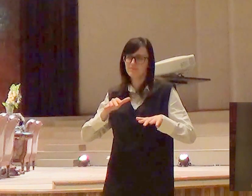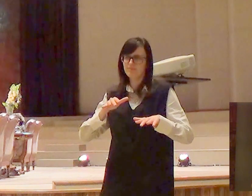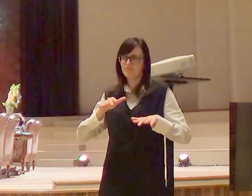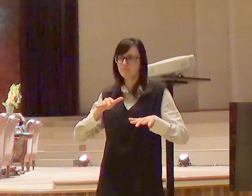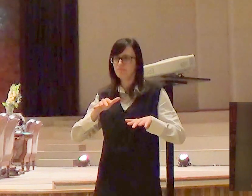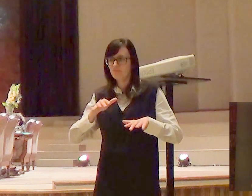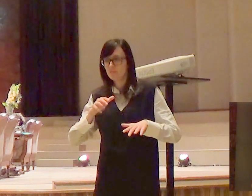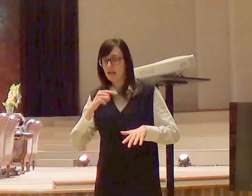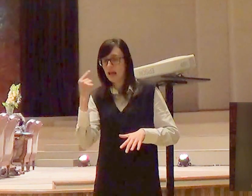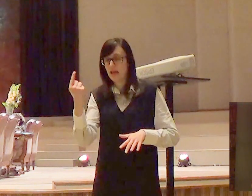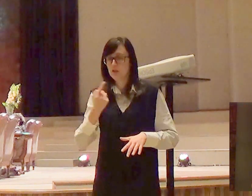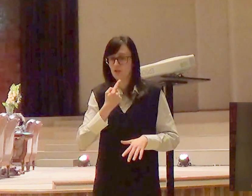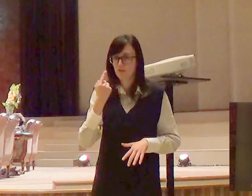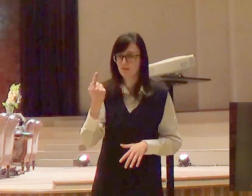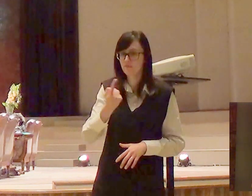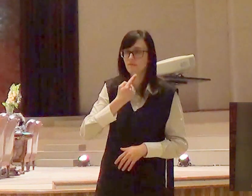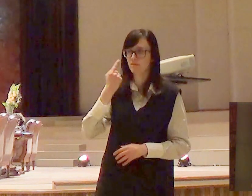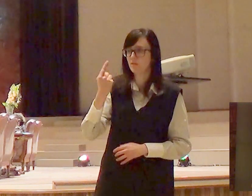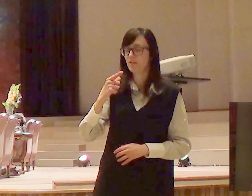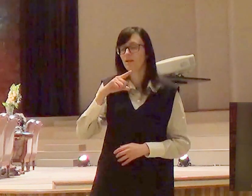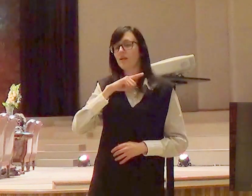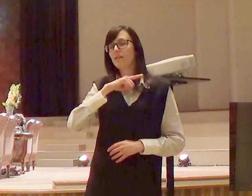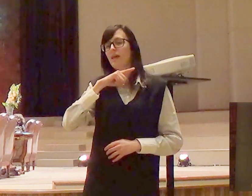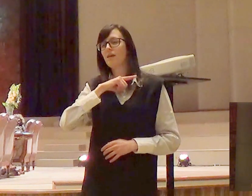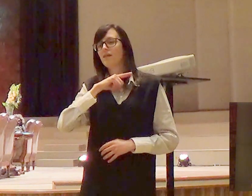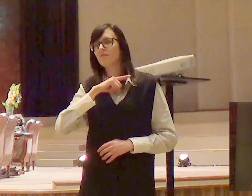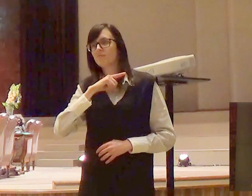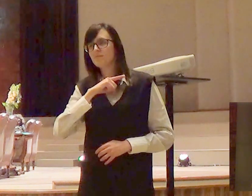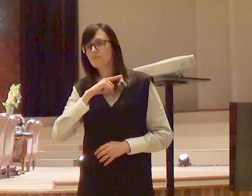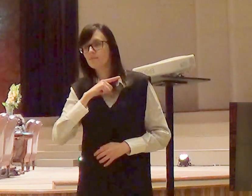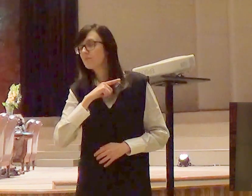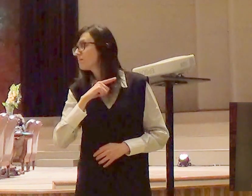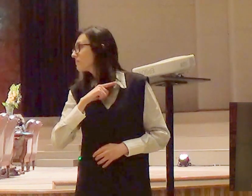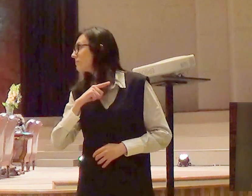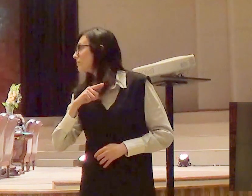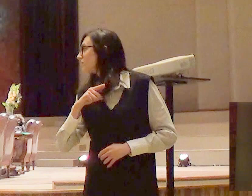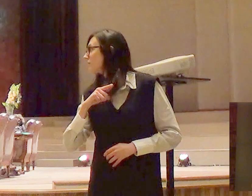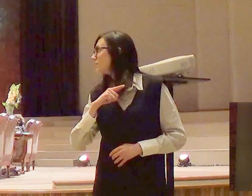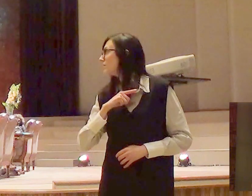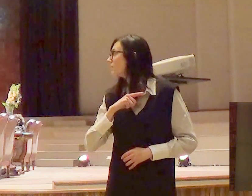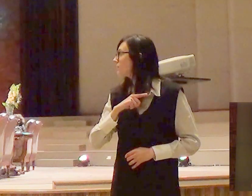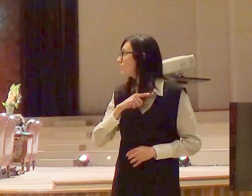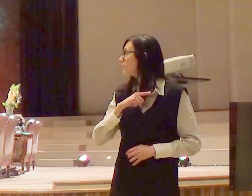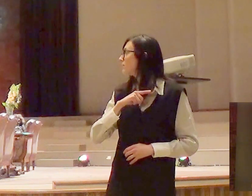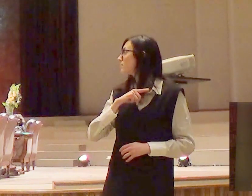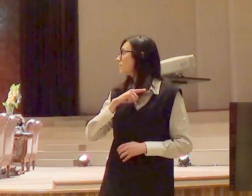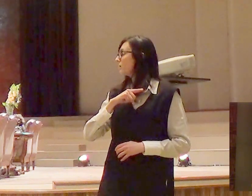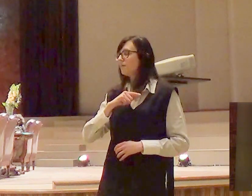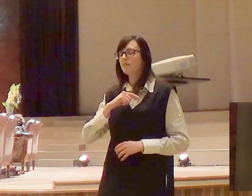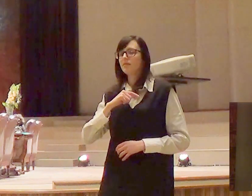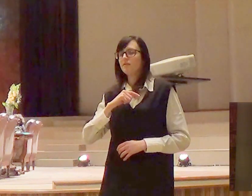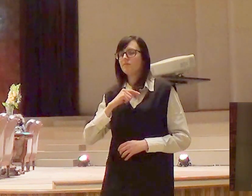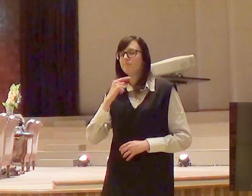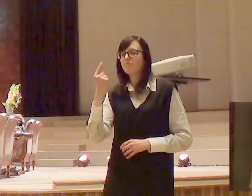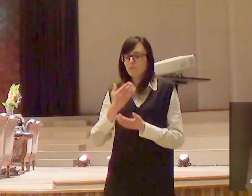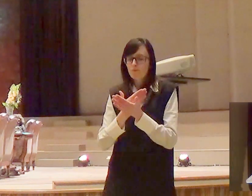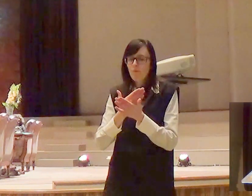sai dessa área de cooptação, a gente começa a ouvir